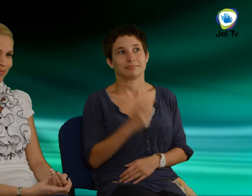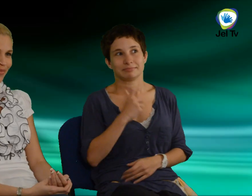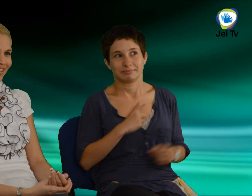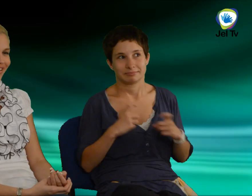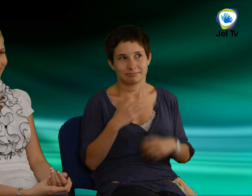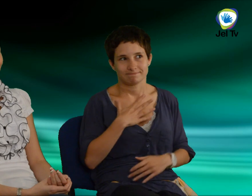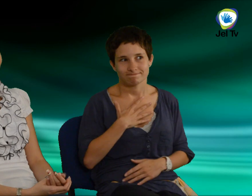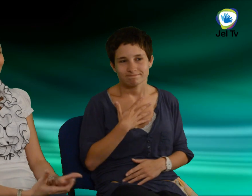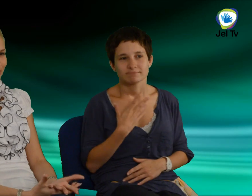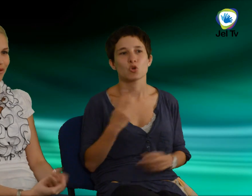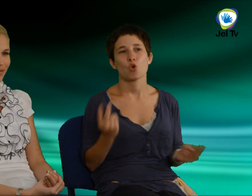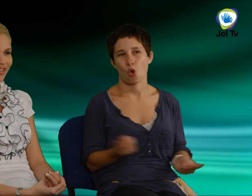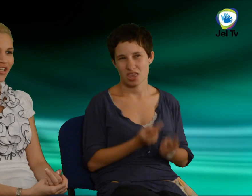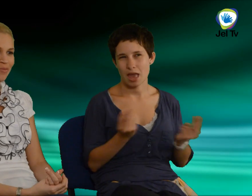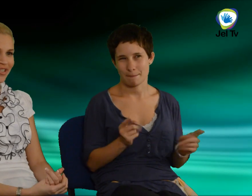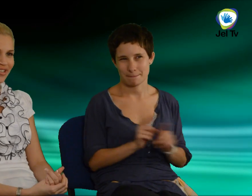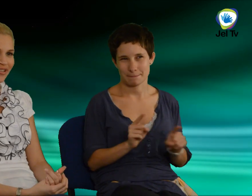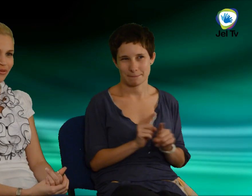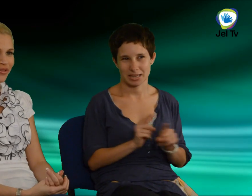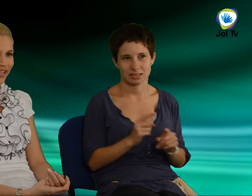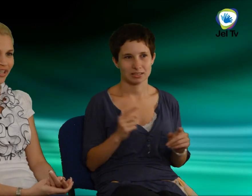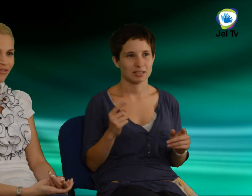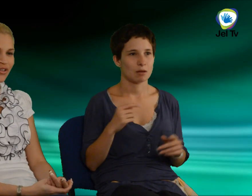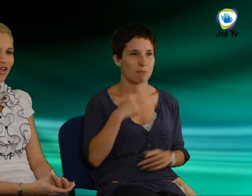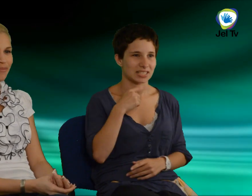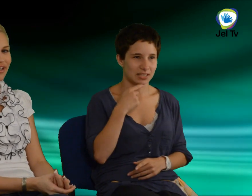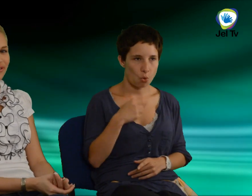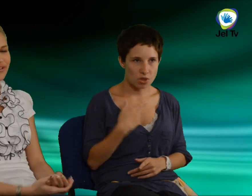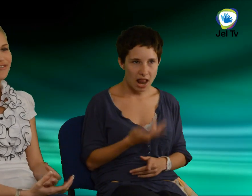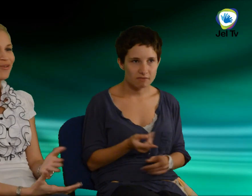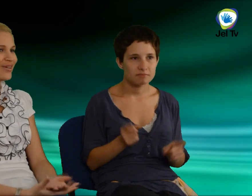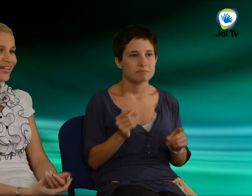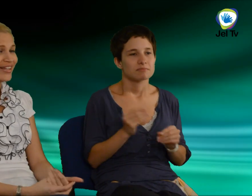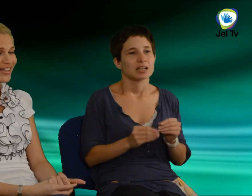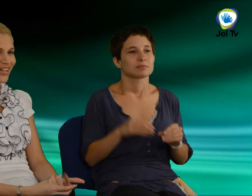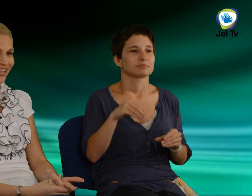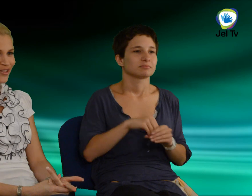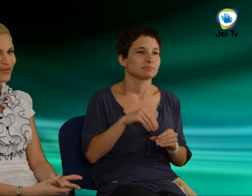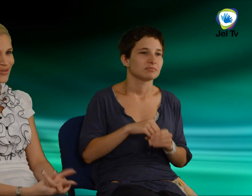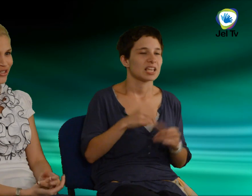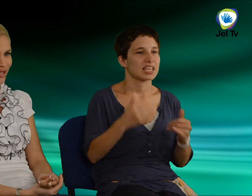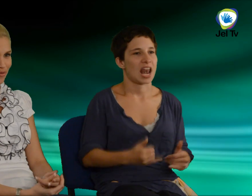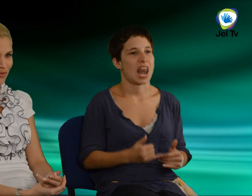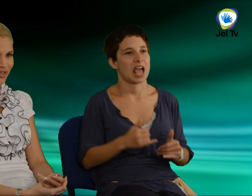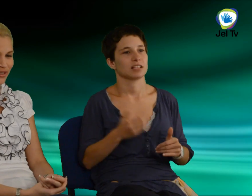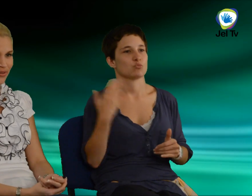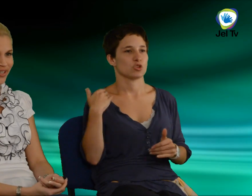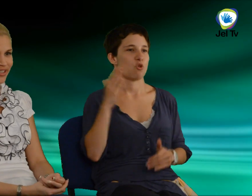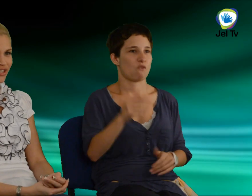Szerintem könnyebb, egy beszélő nyelv, mert ugye van benne egy jelen, egy jövő és egy múlt idő, ezért